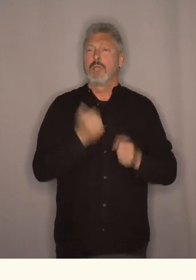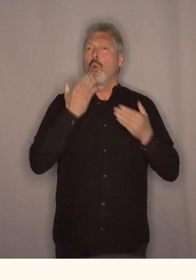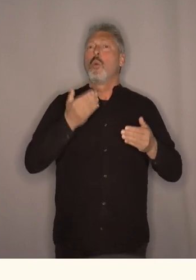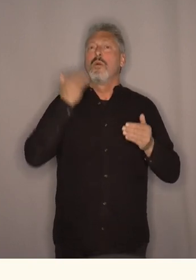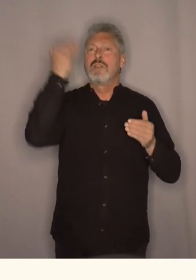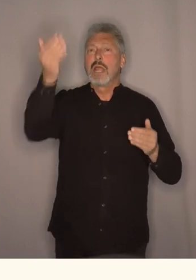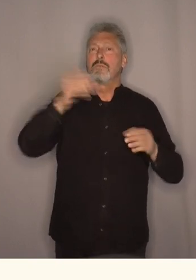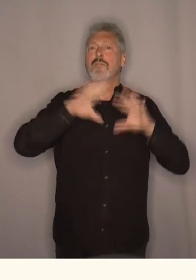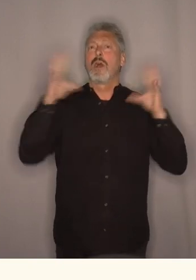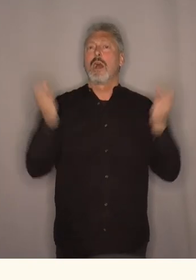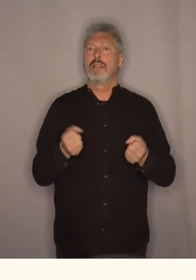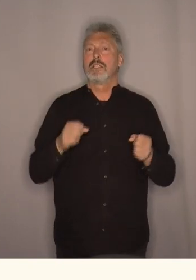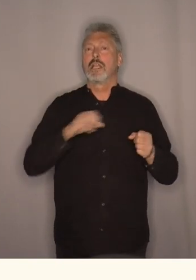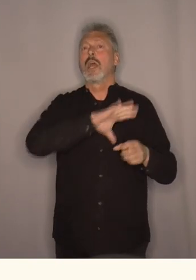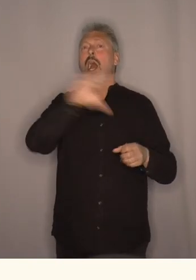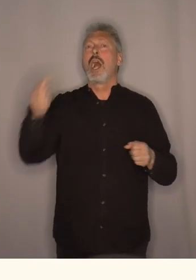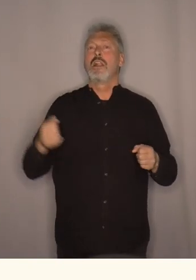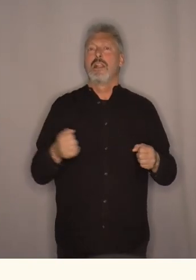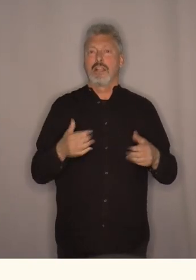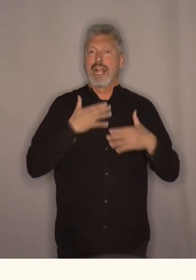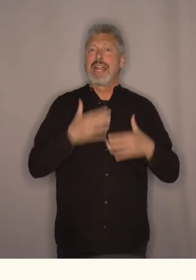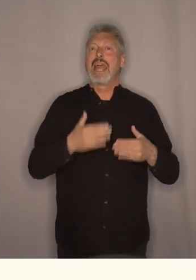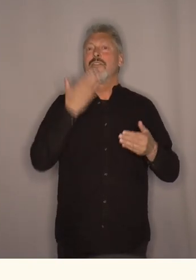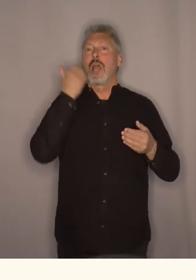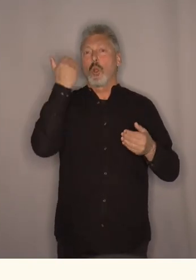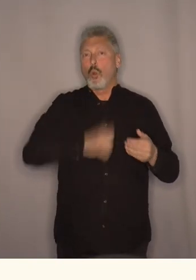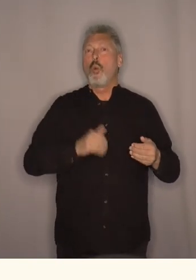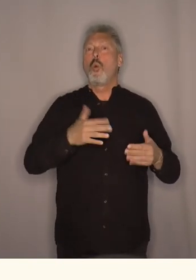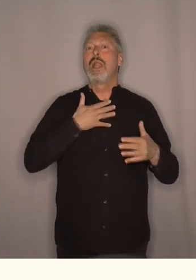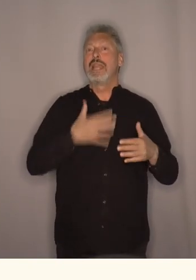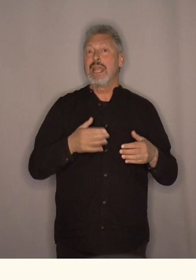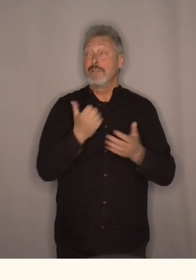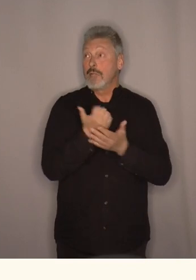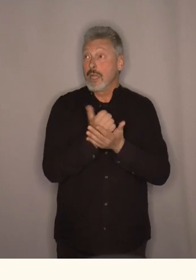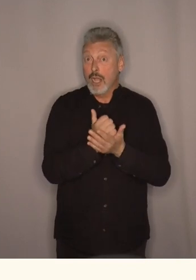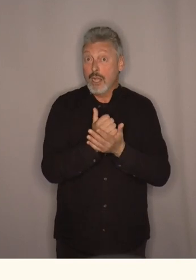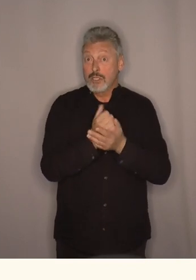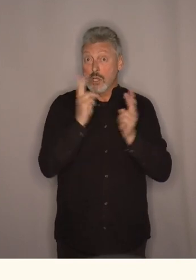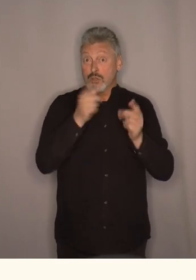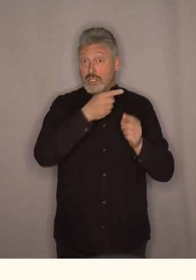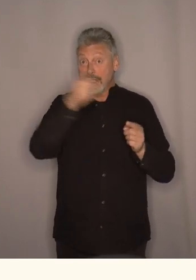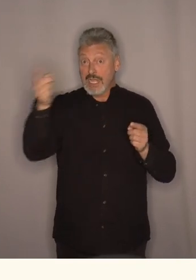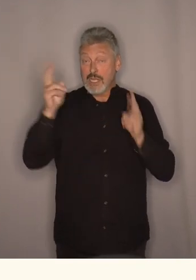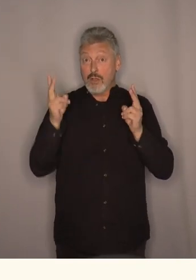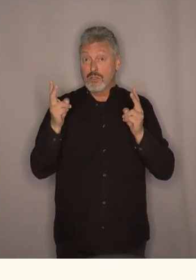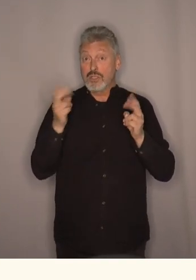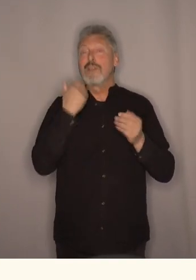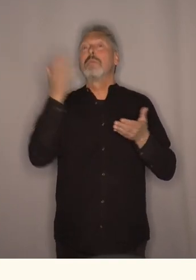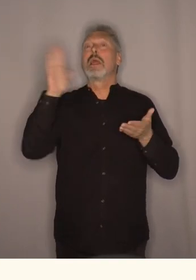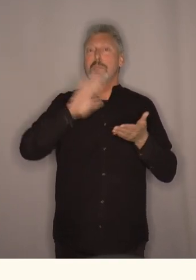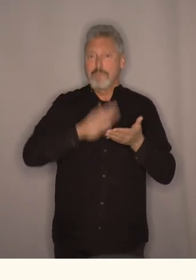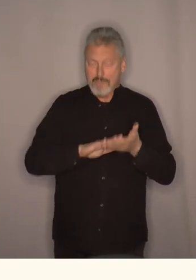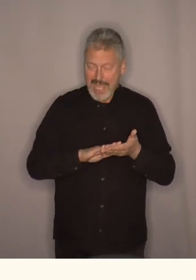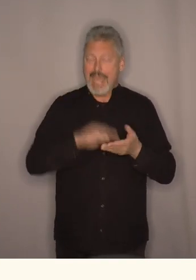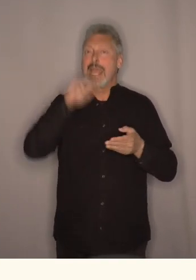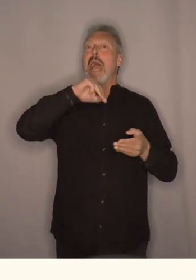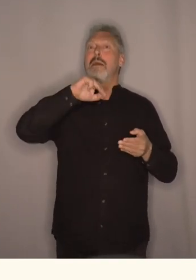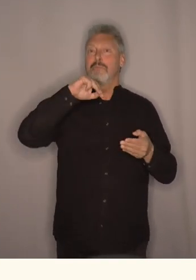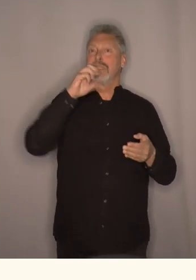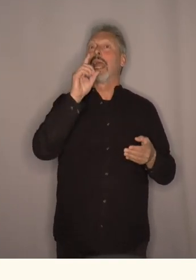alle kan leve en god liv. Og derfor så ble jeg til og med kanskje mange av dere også ble det derfor vi ble med i MDG.